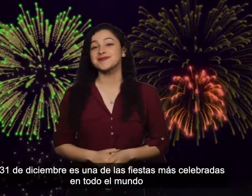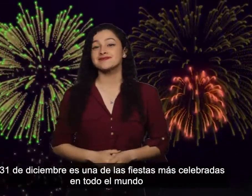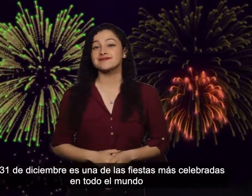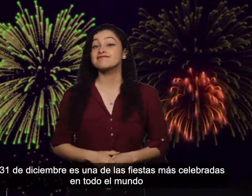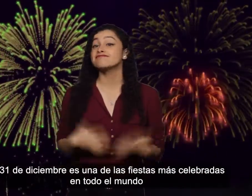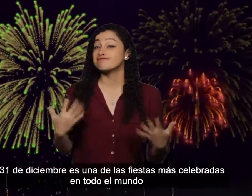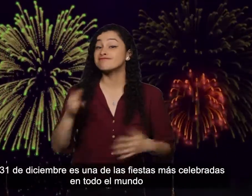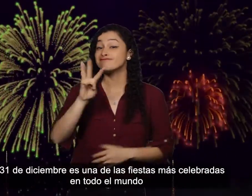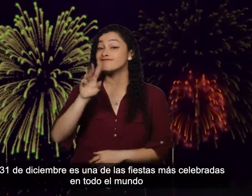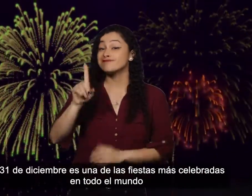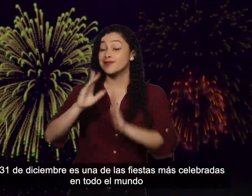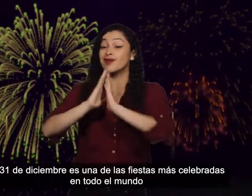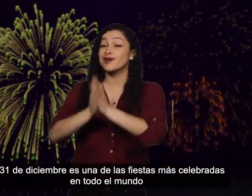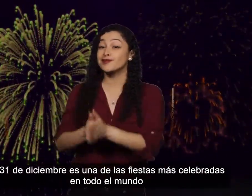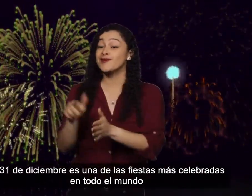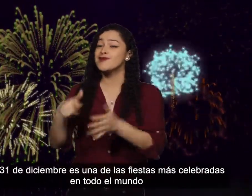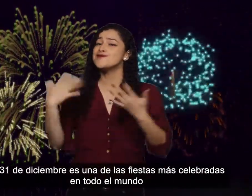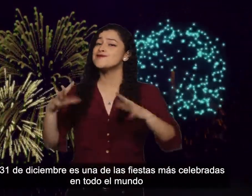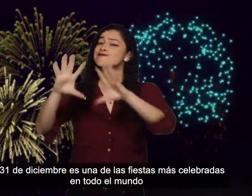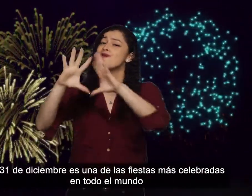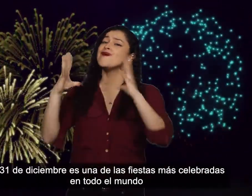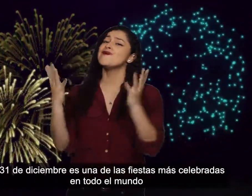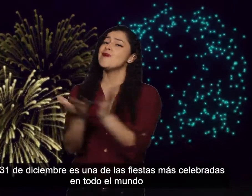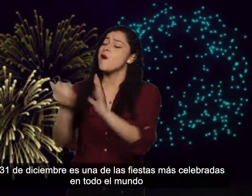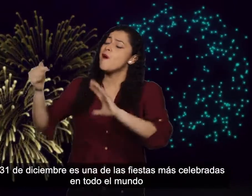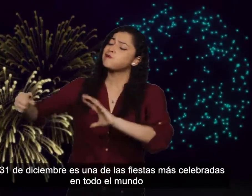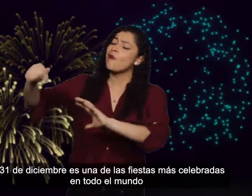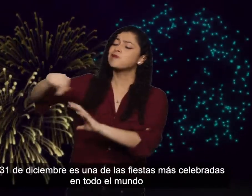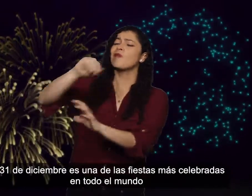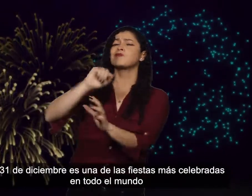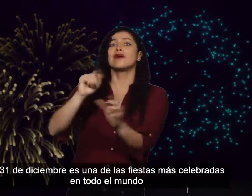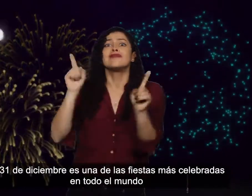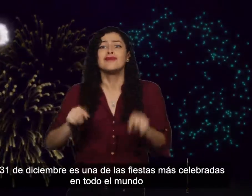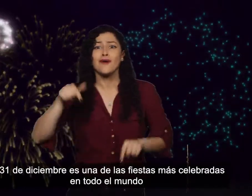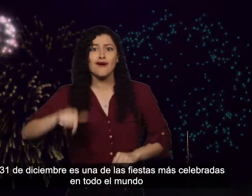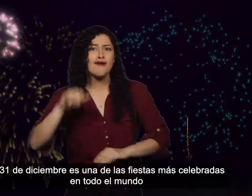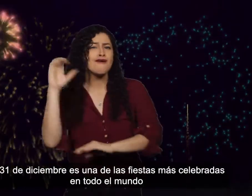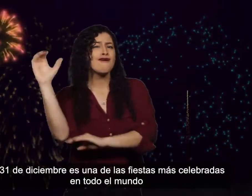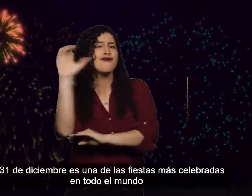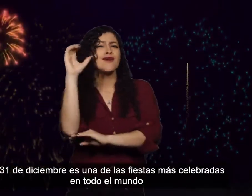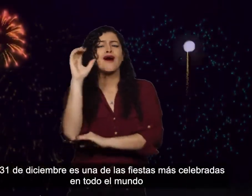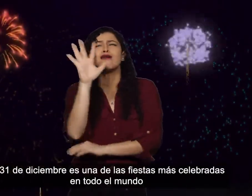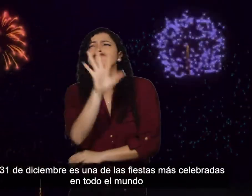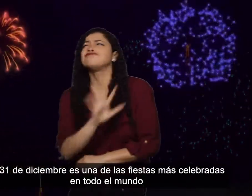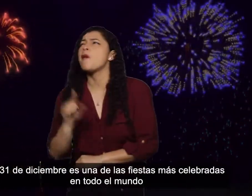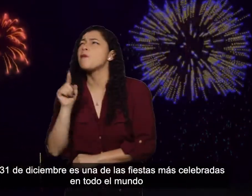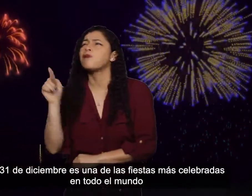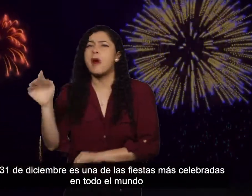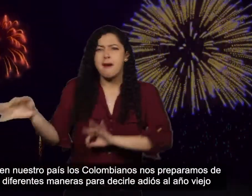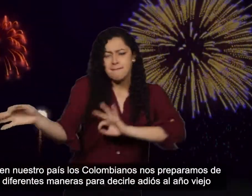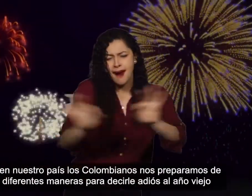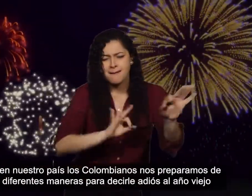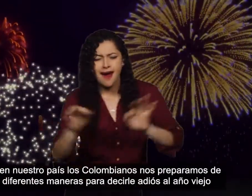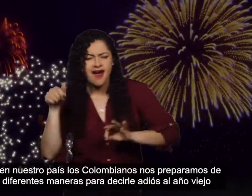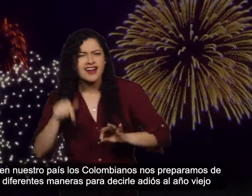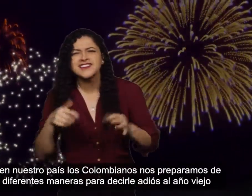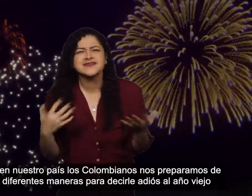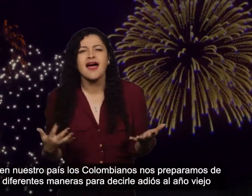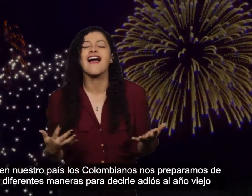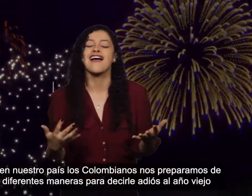El 31 de diciembre es una de las fiestas más celebradas en todo el mundo y en nuestro país. Los colombianos nos preparamos de